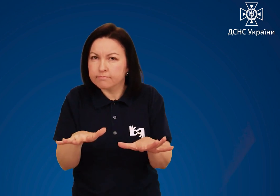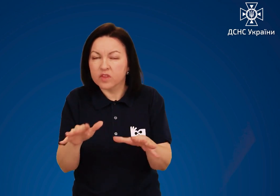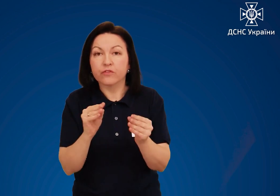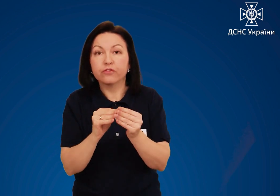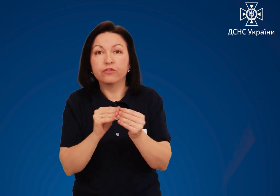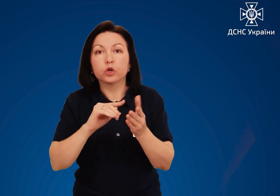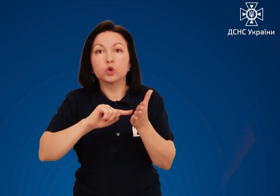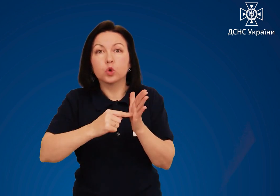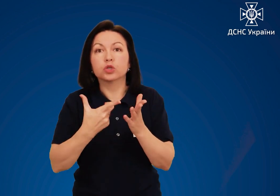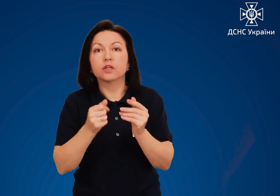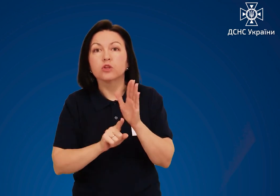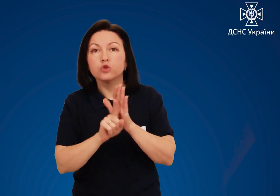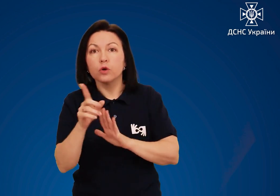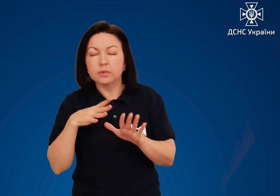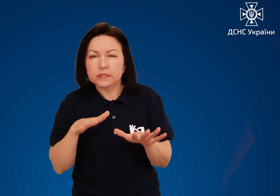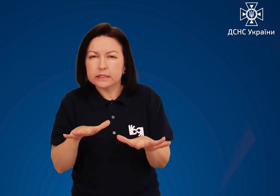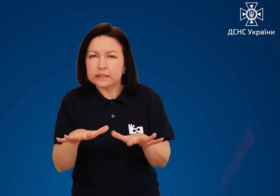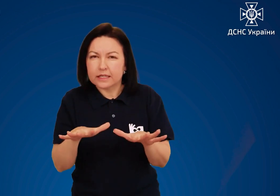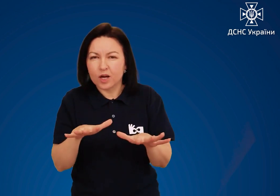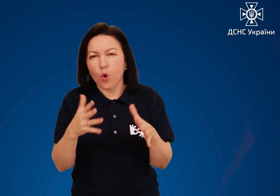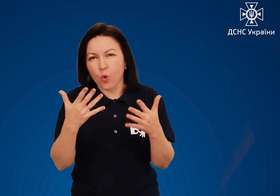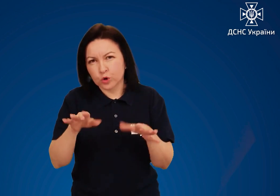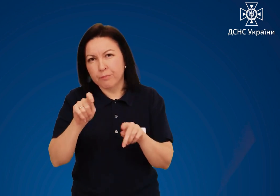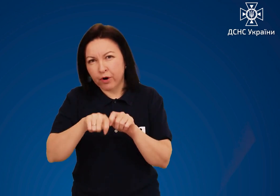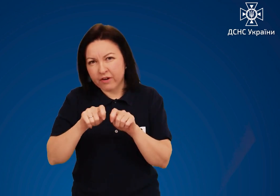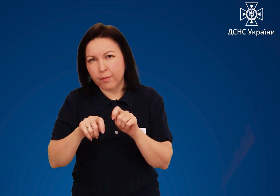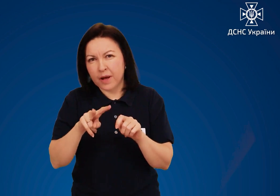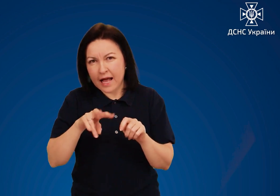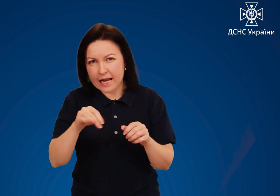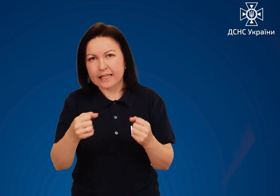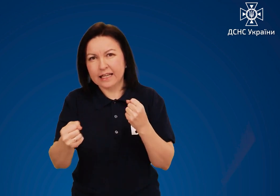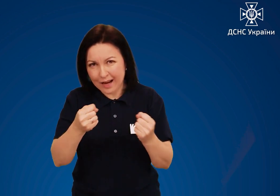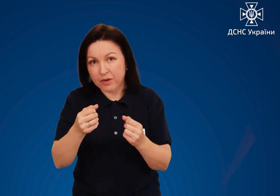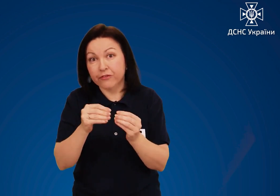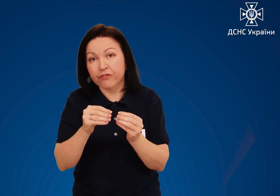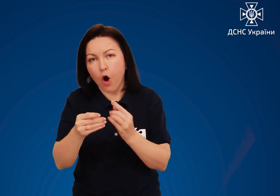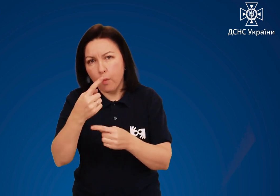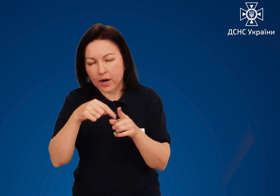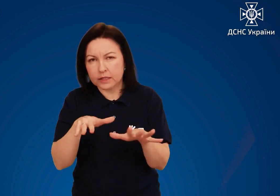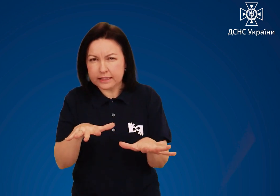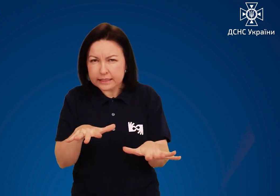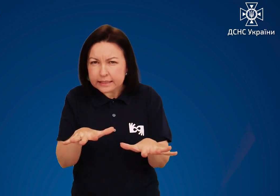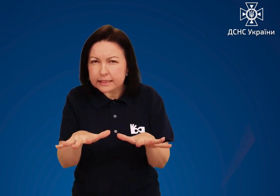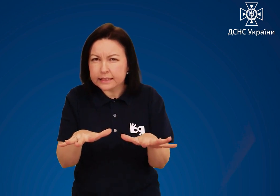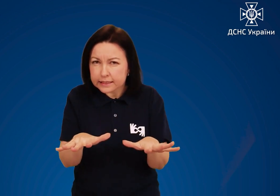в той бік, звідки ви прийшли, і де міцність льоду таким чином перевірена.